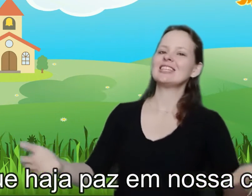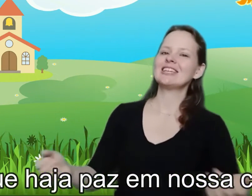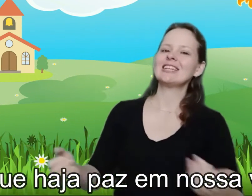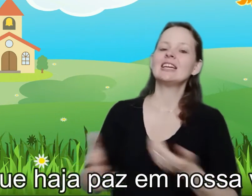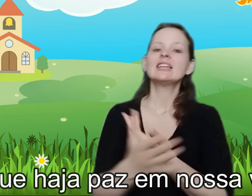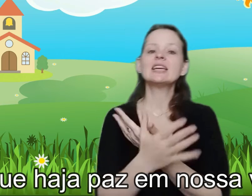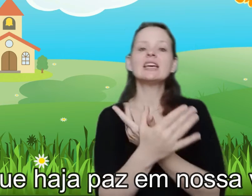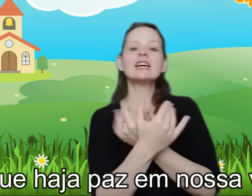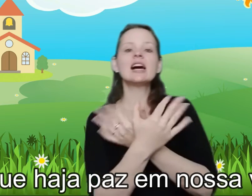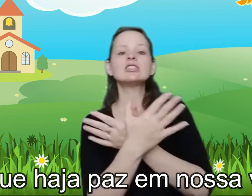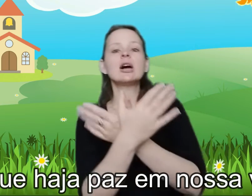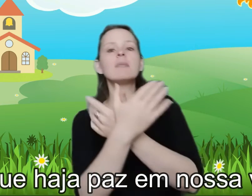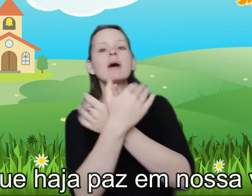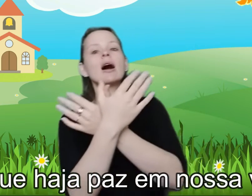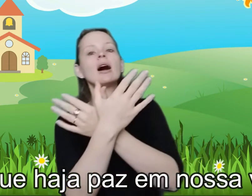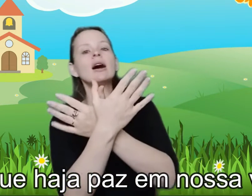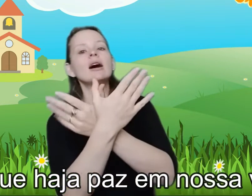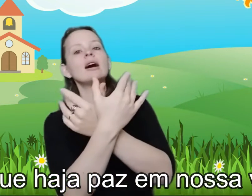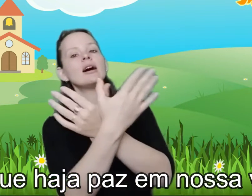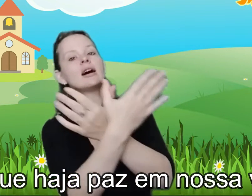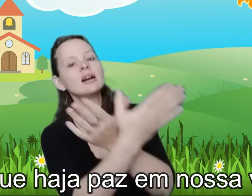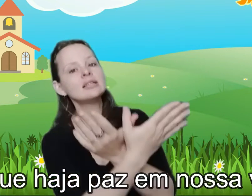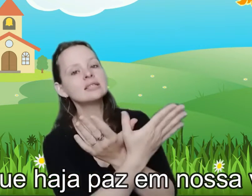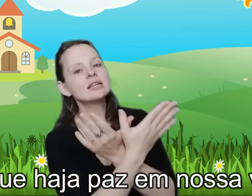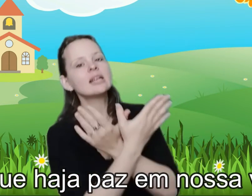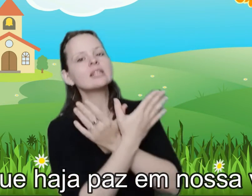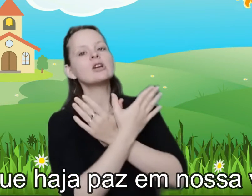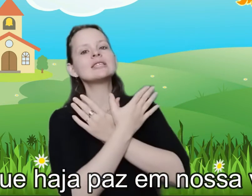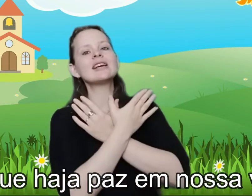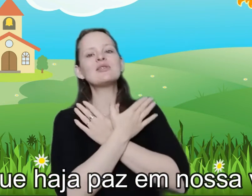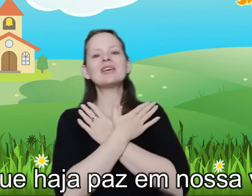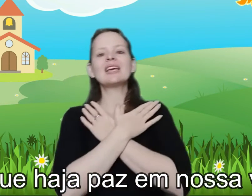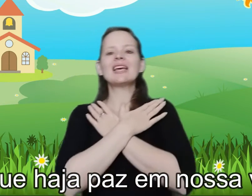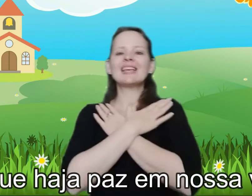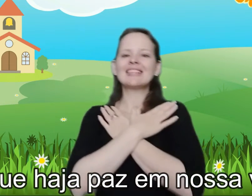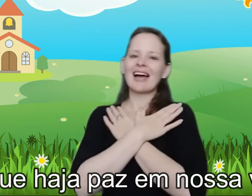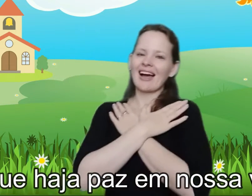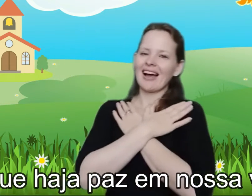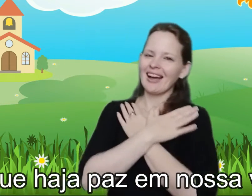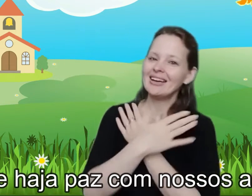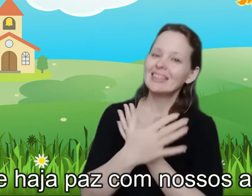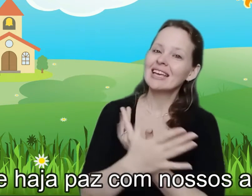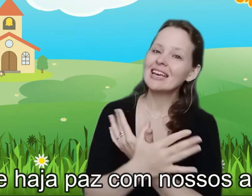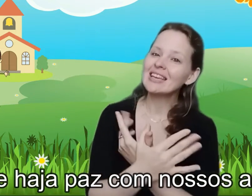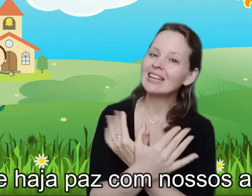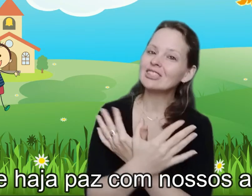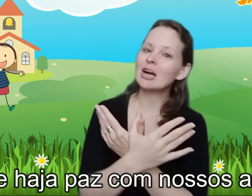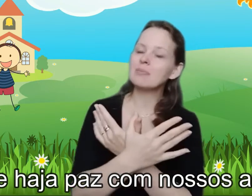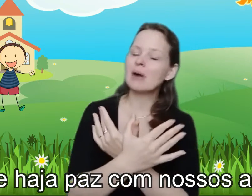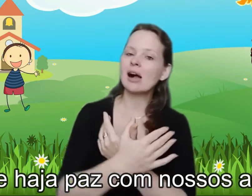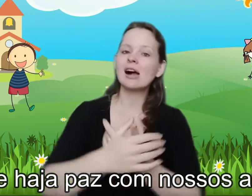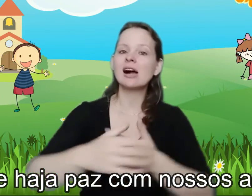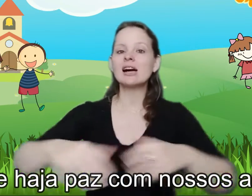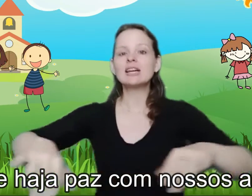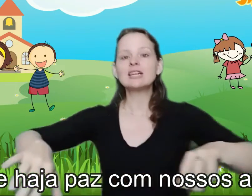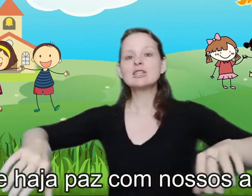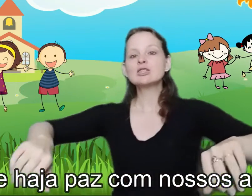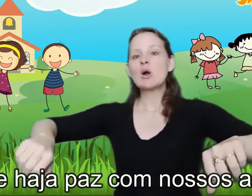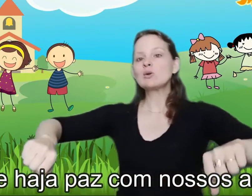Que haja paz em nossa vida Que haja paz com